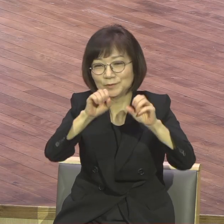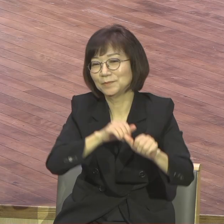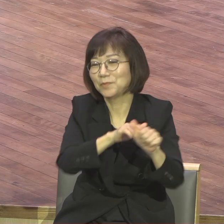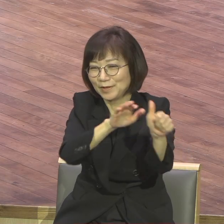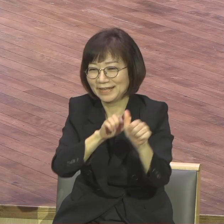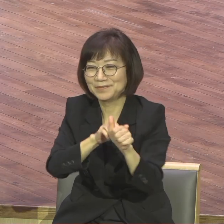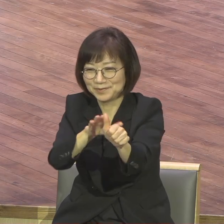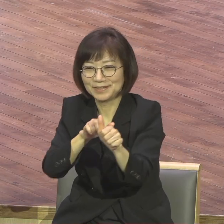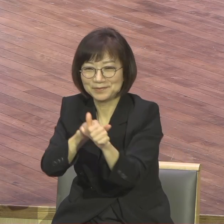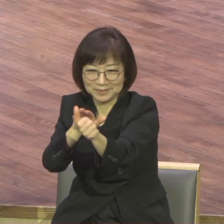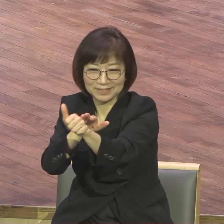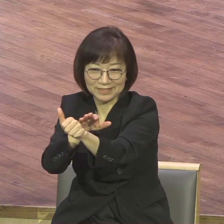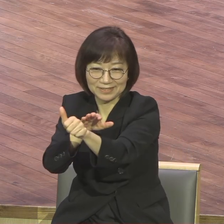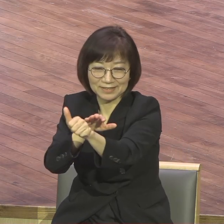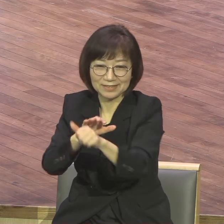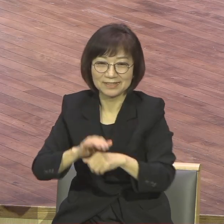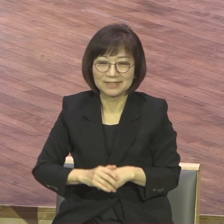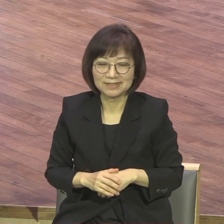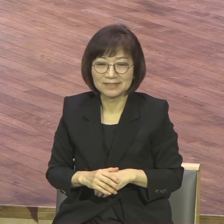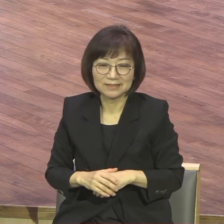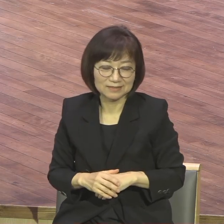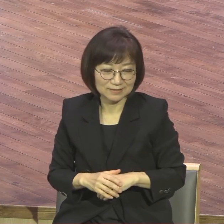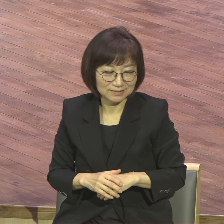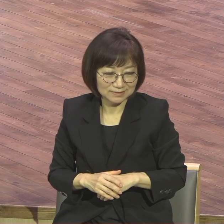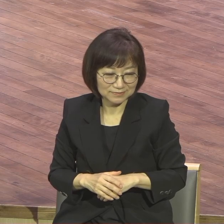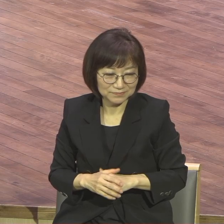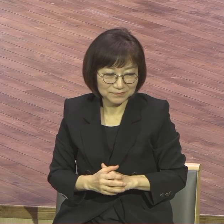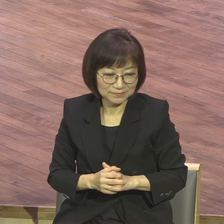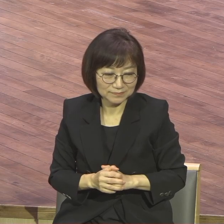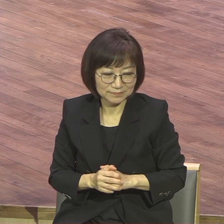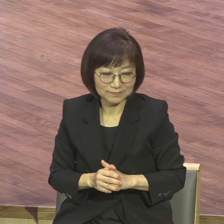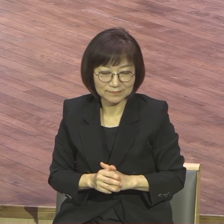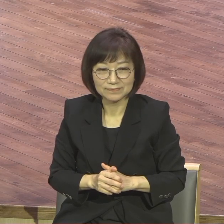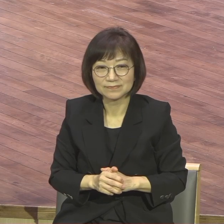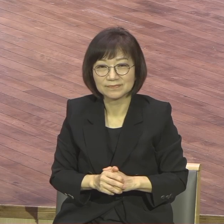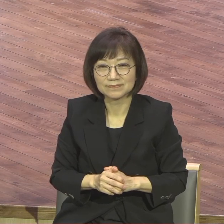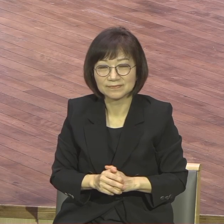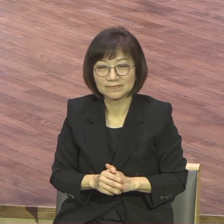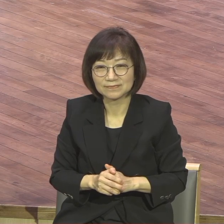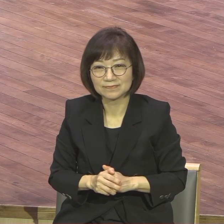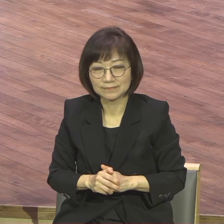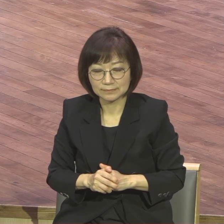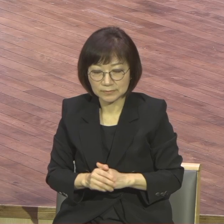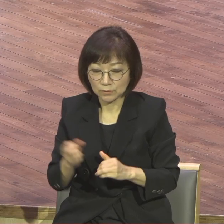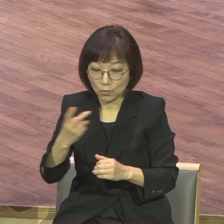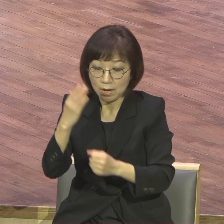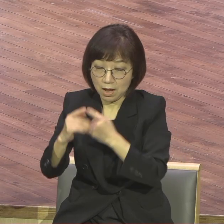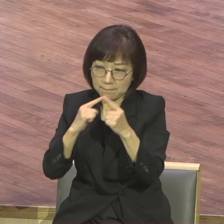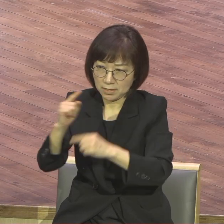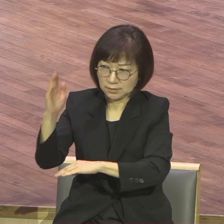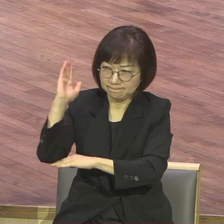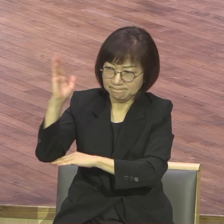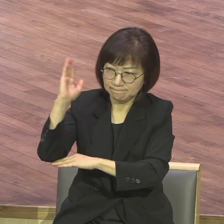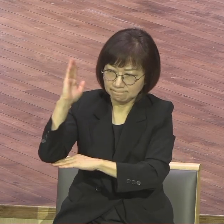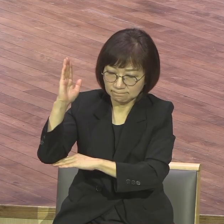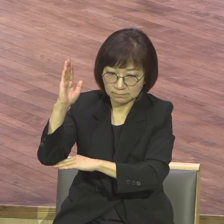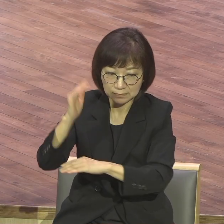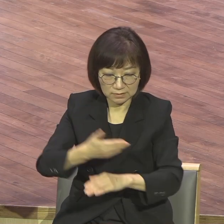이렇게 하셨어요 말씀으로 사회가 하는 것을 제자들에게 보여주었습니다 말씀의 능력으로